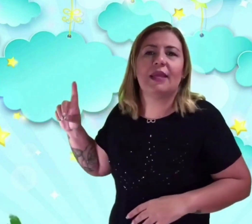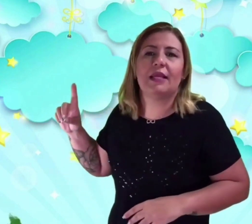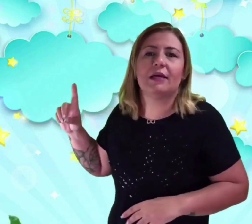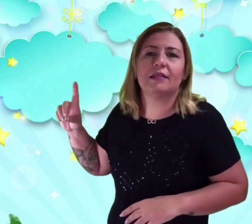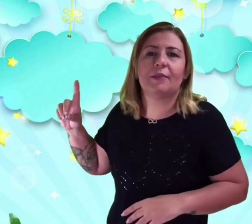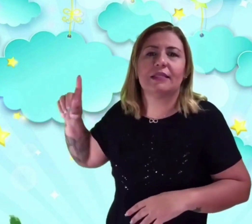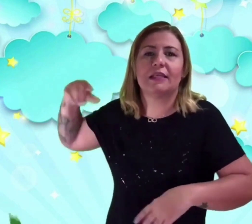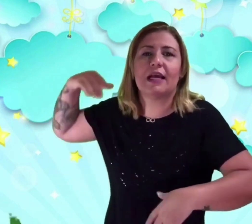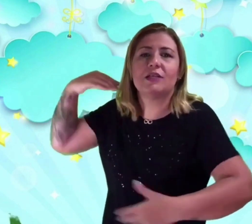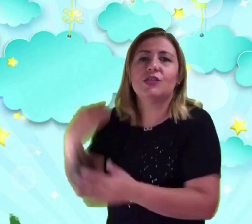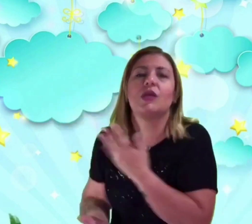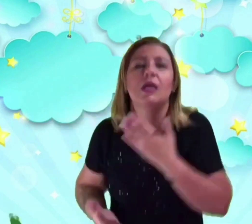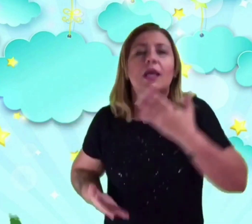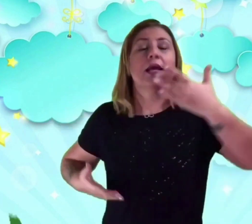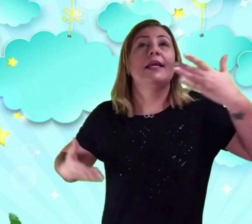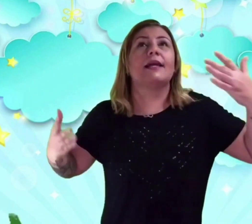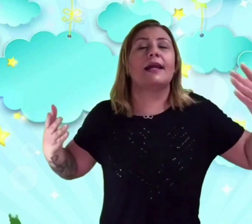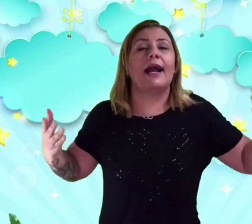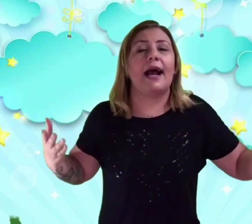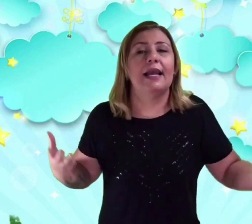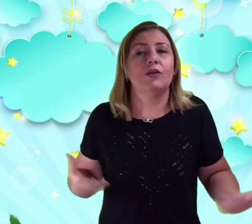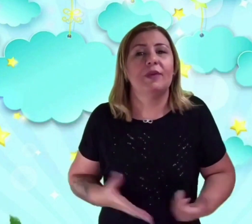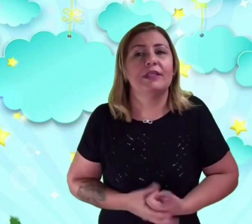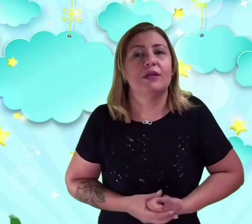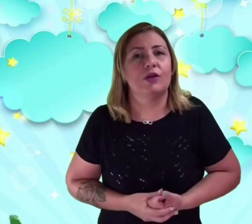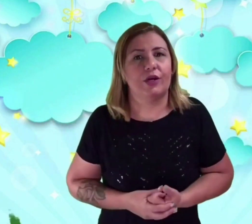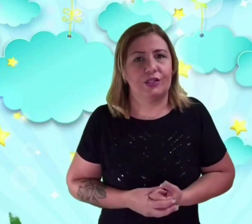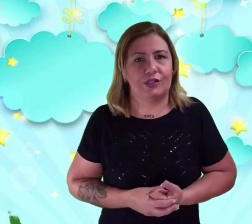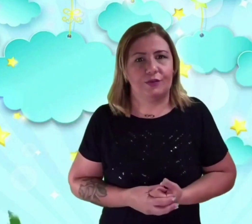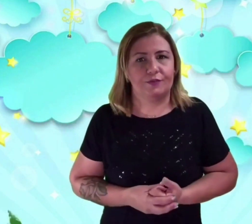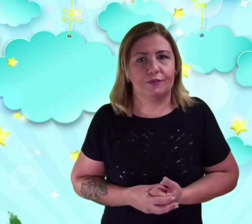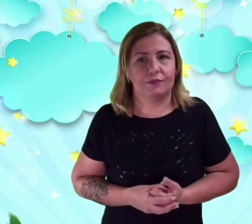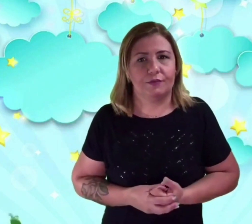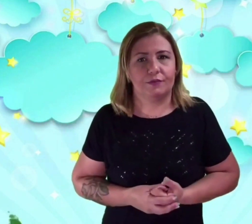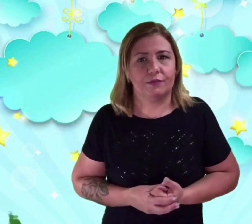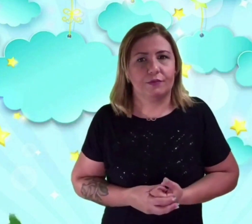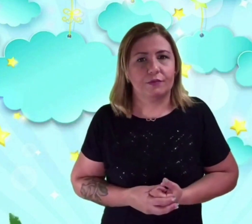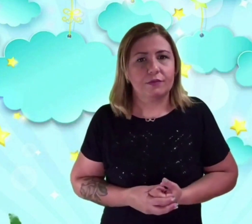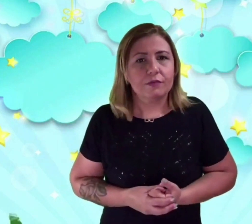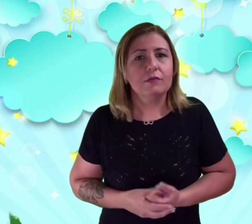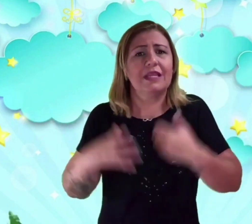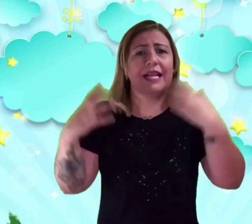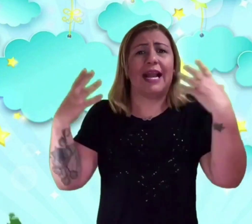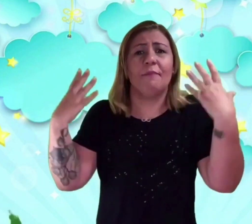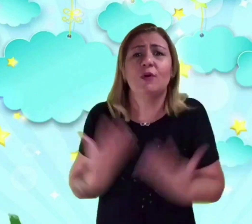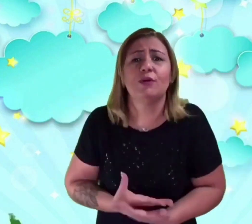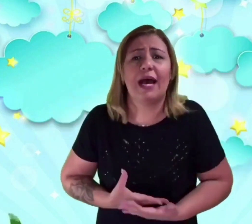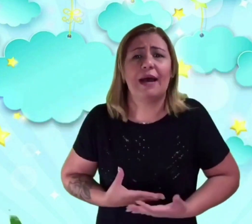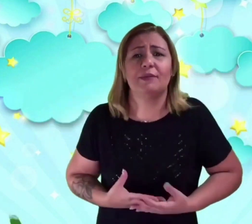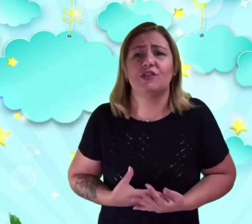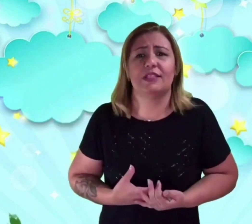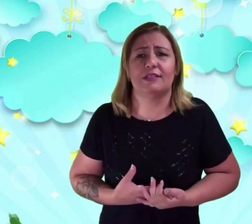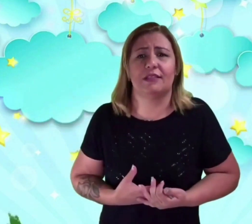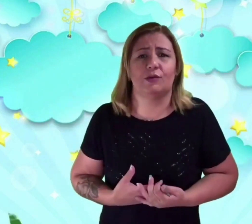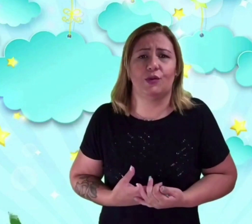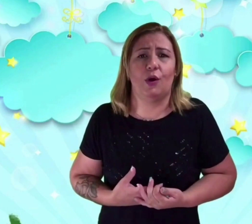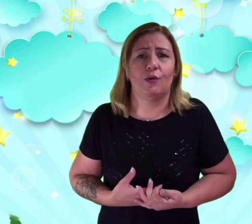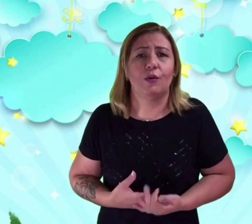Camille anda para trás. E cai no meteoroide. Cai muito rápido em direção ao sol.